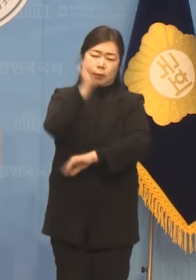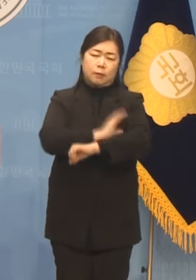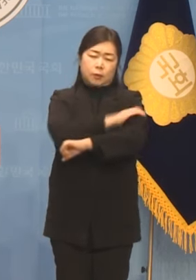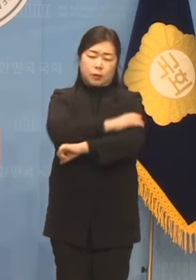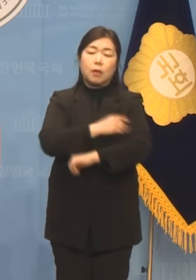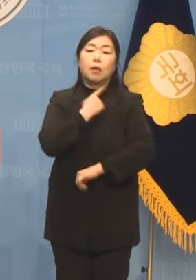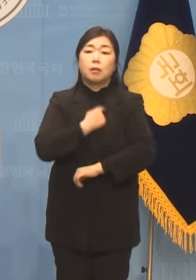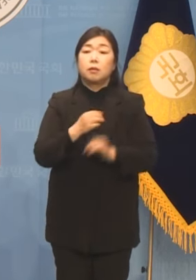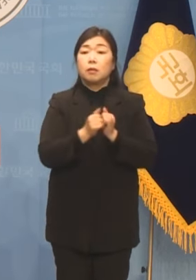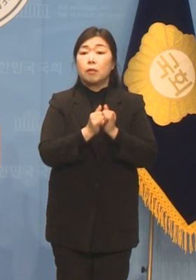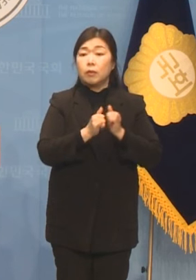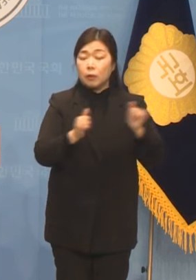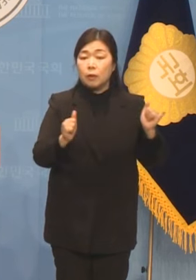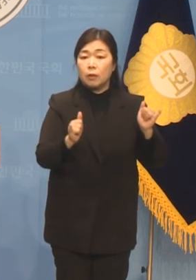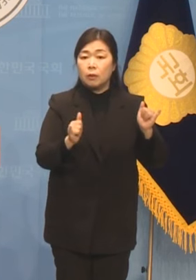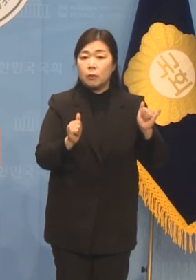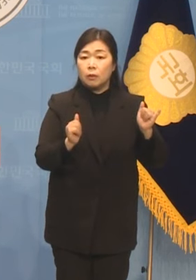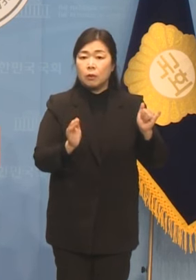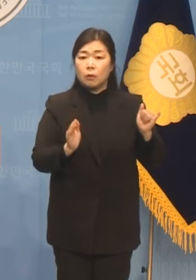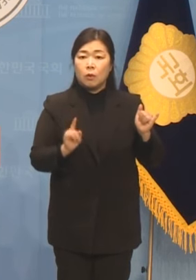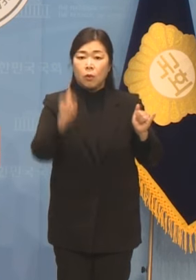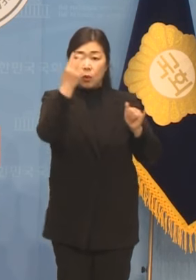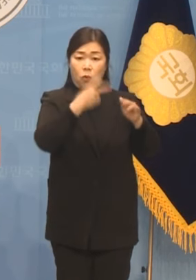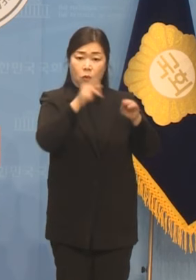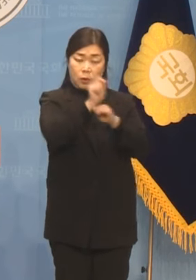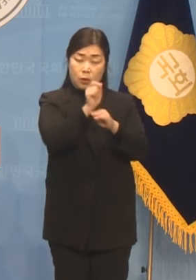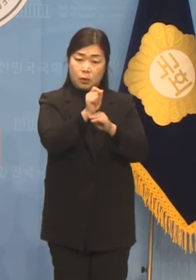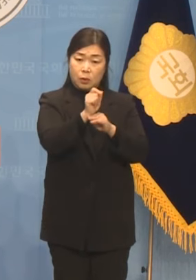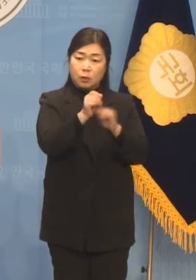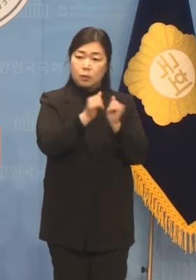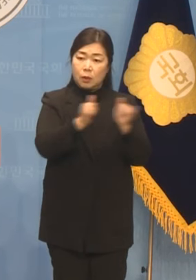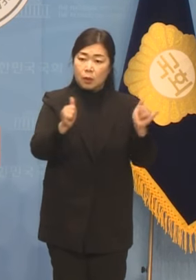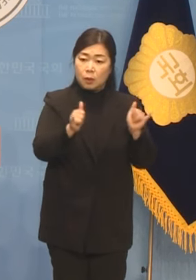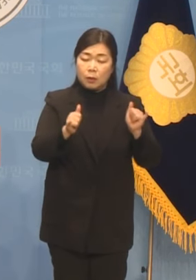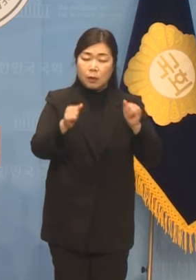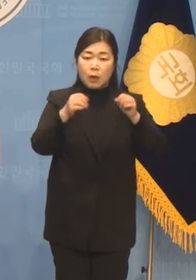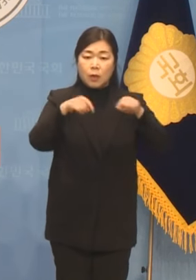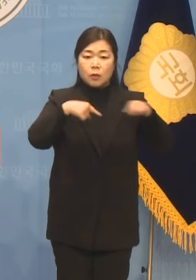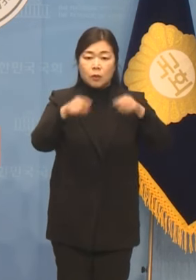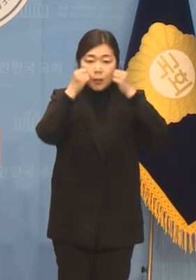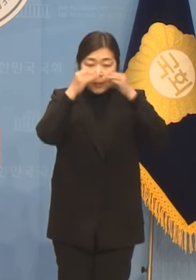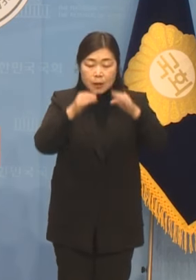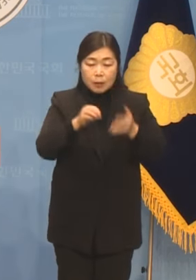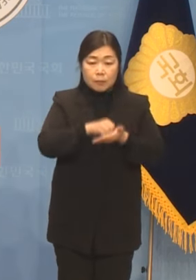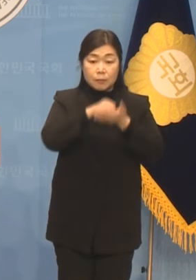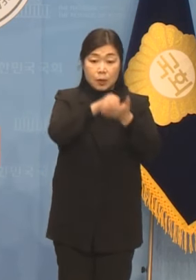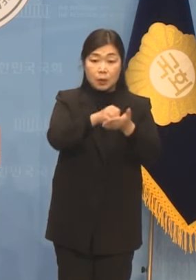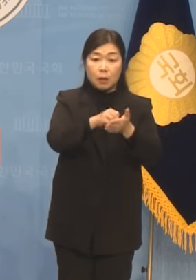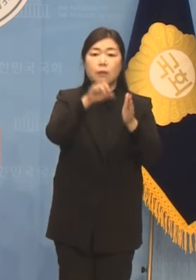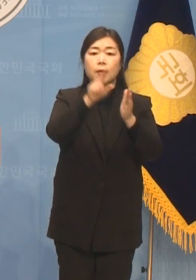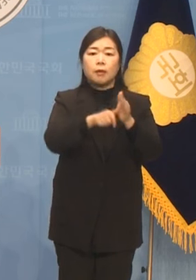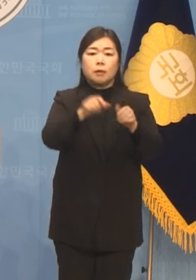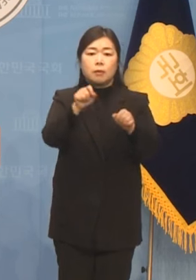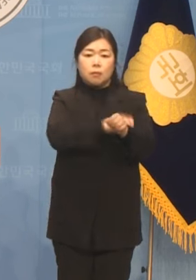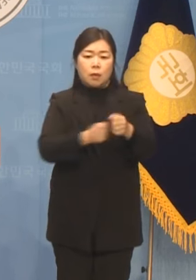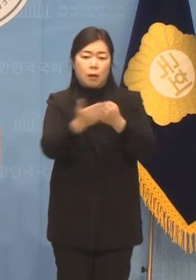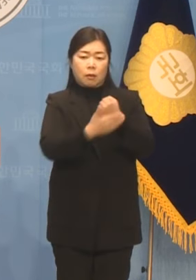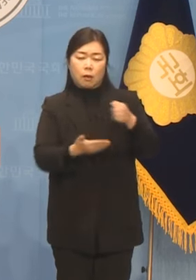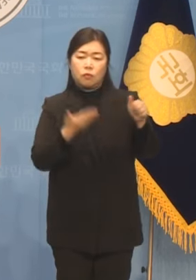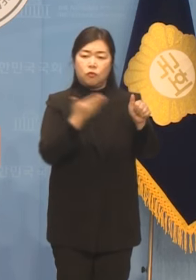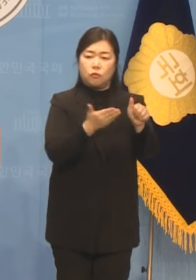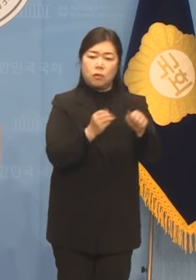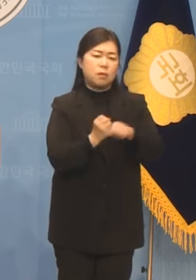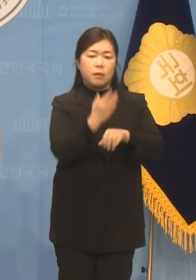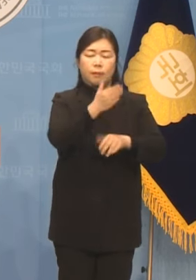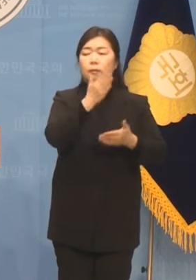정치신인이라는 이유로 우대받는 것 자체가 과대한 특혜이자 혜택이라면서